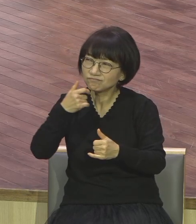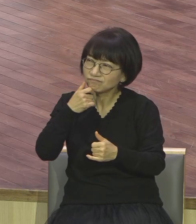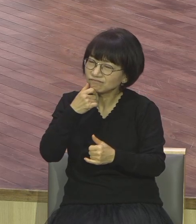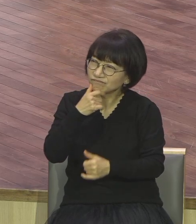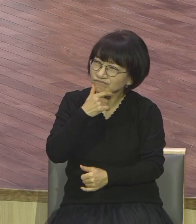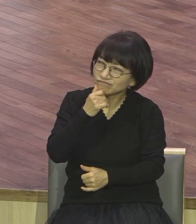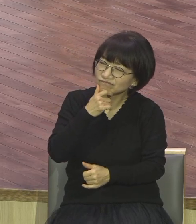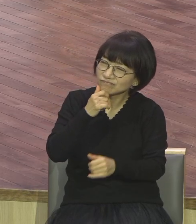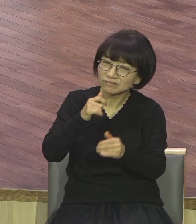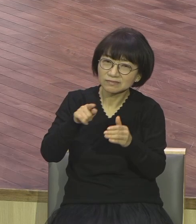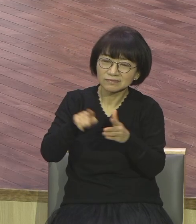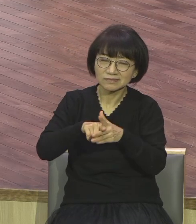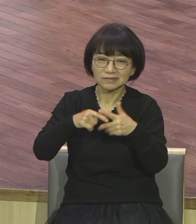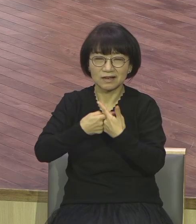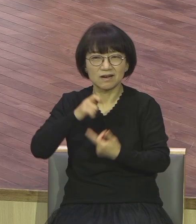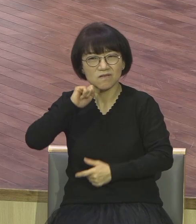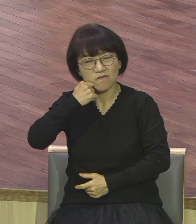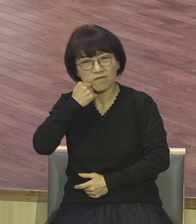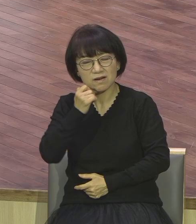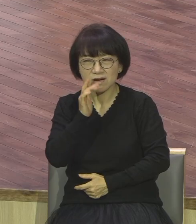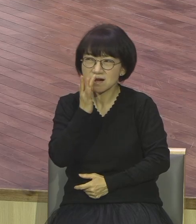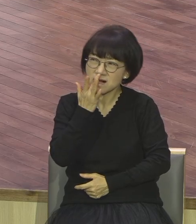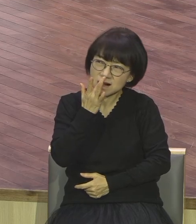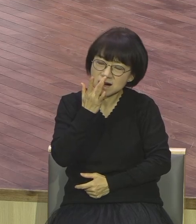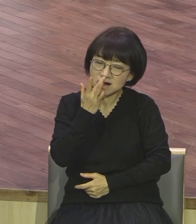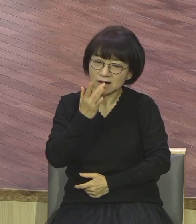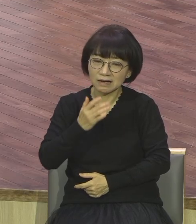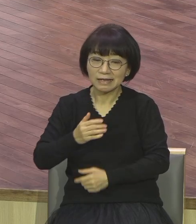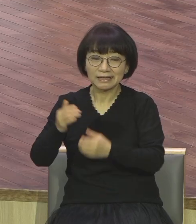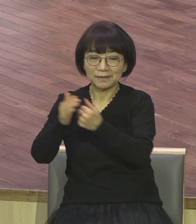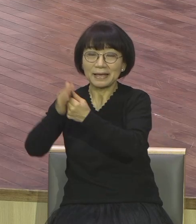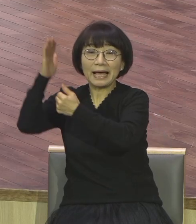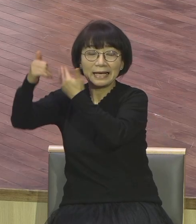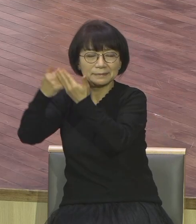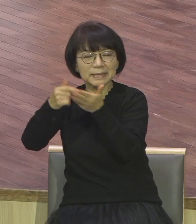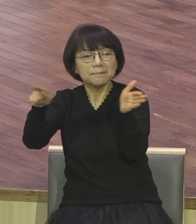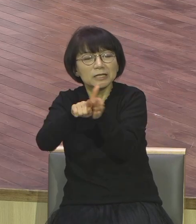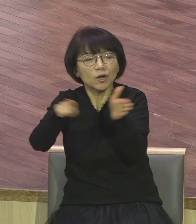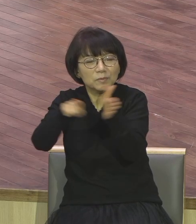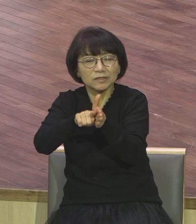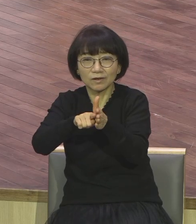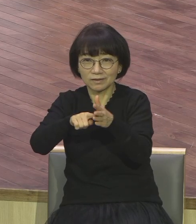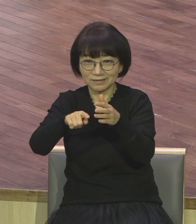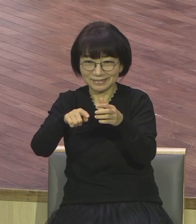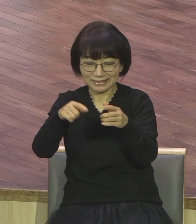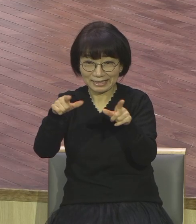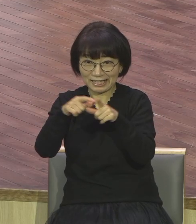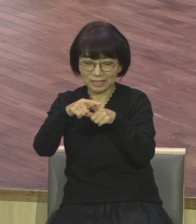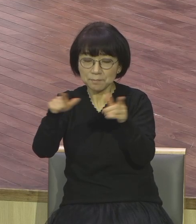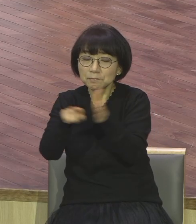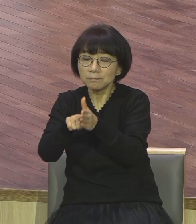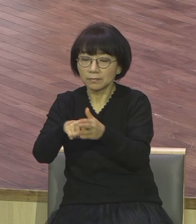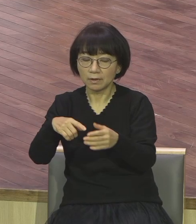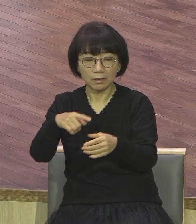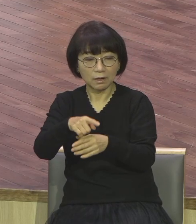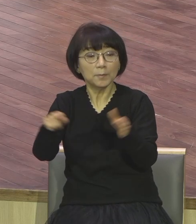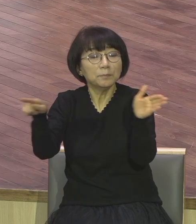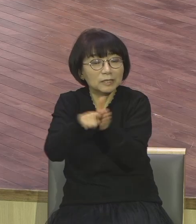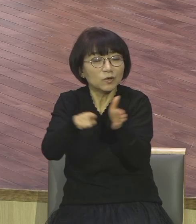도저히 이해 안 됩니다. 그래서 믿으라는 단어를 쓴 거예요. 아니 뭐 충분히 수용할 수 있는데 믿으라는 말을 왜 합니까?